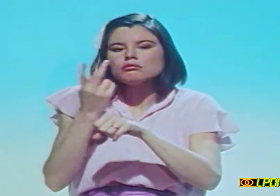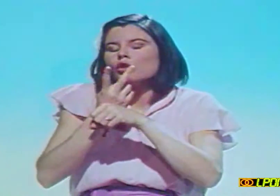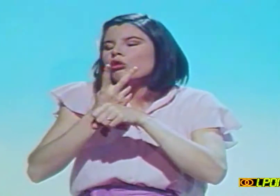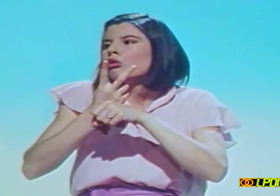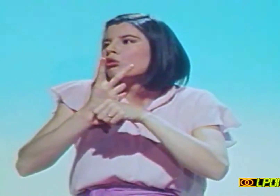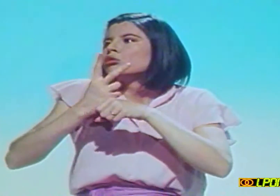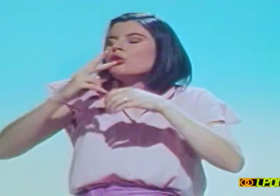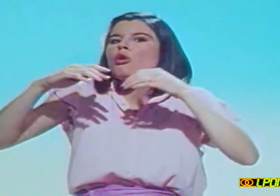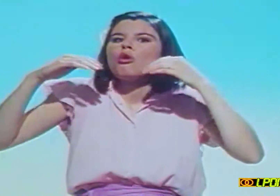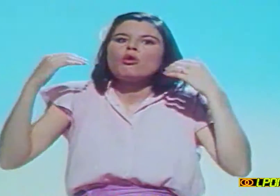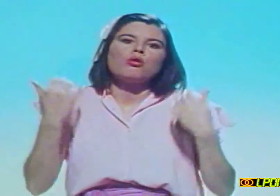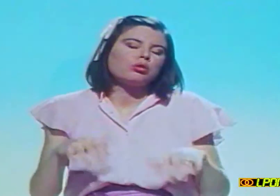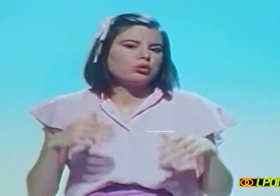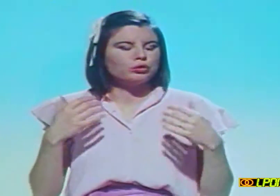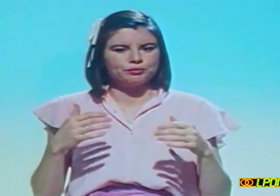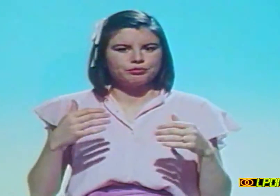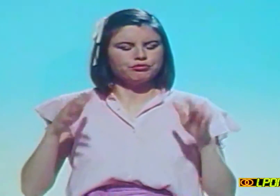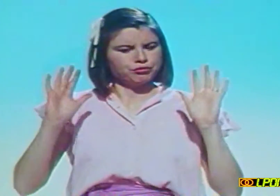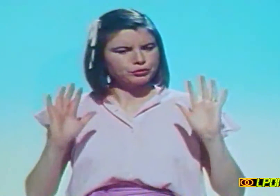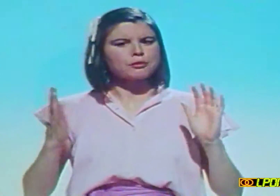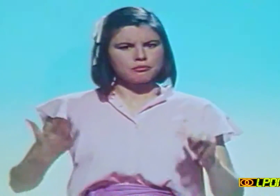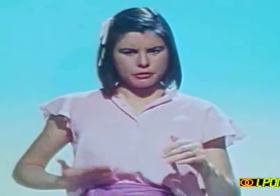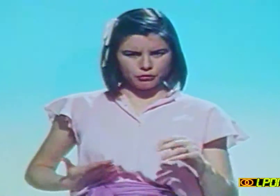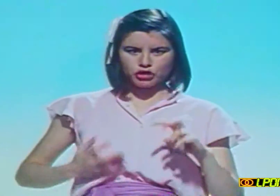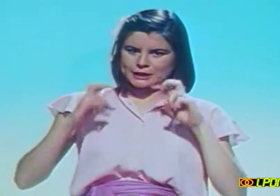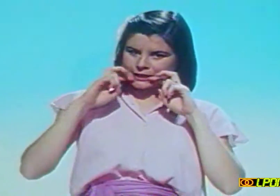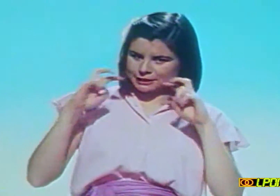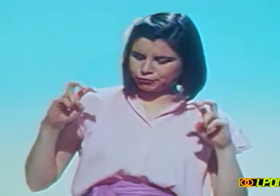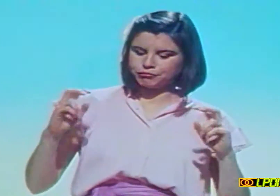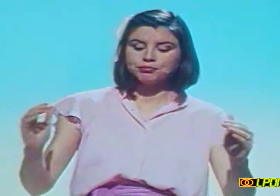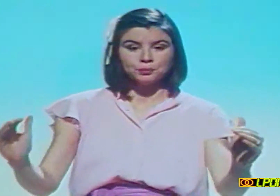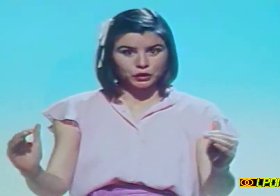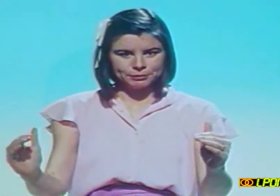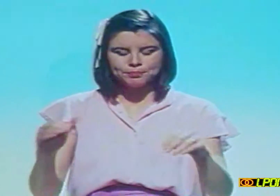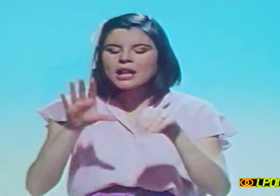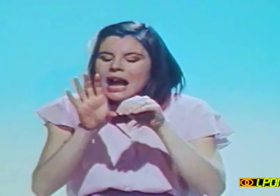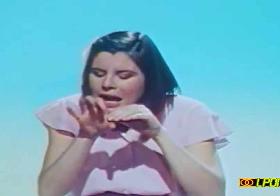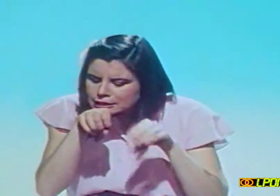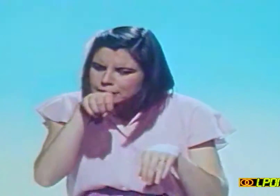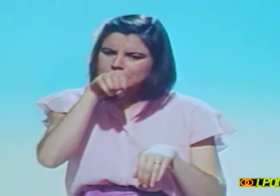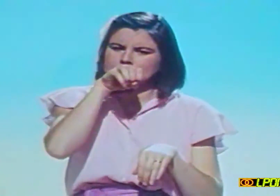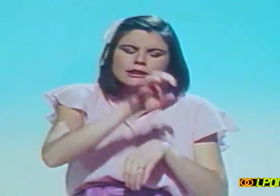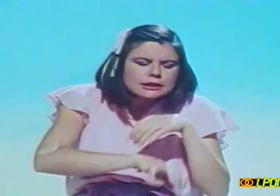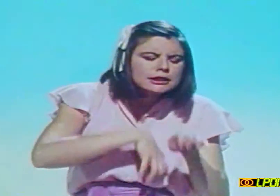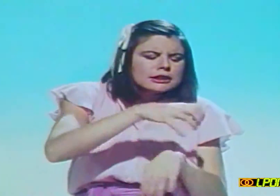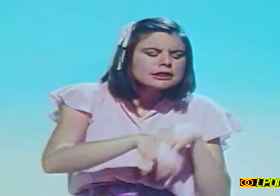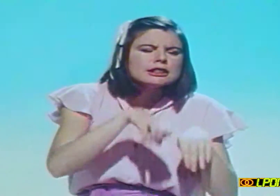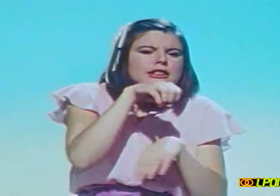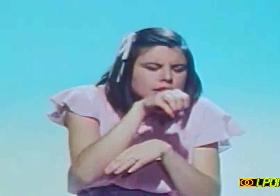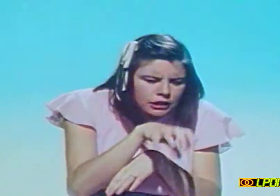chasse, c'est très dangereux. Et maman tigre avait installé son petit tigre dans un